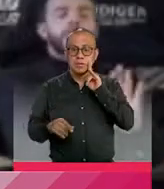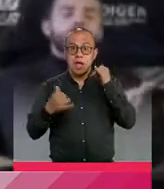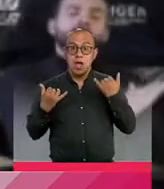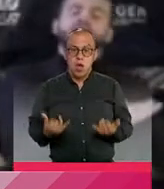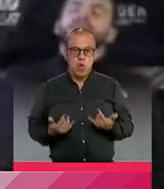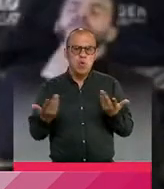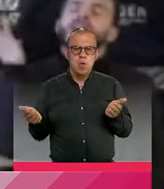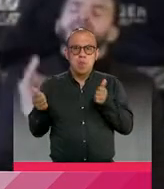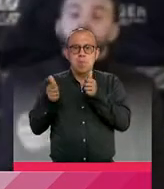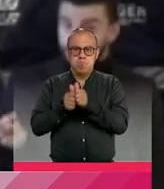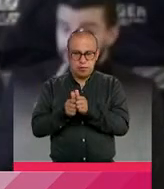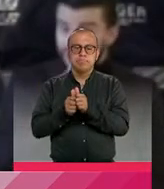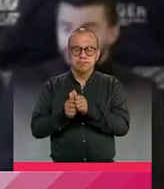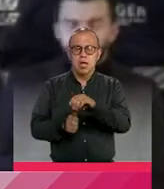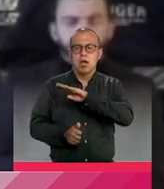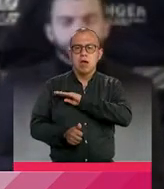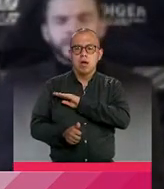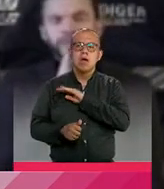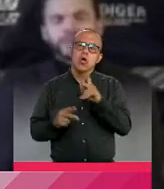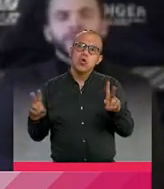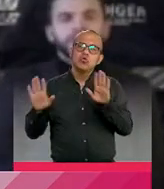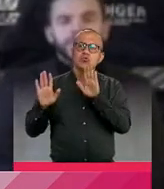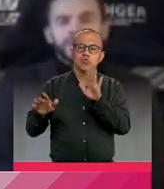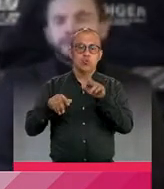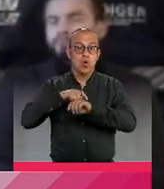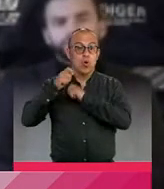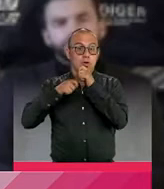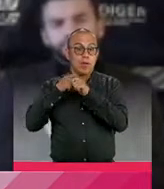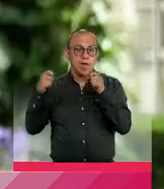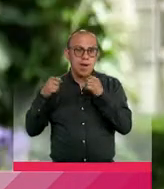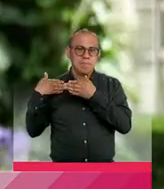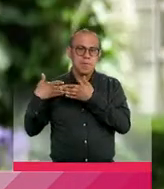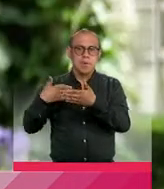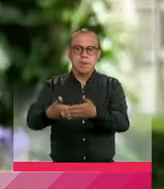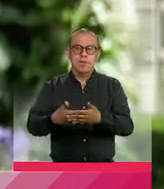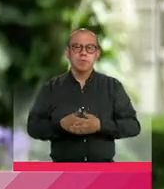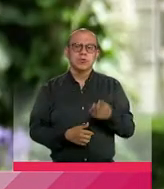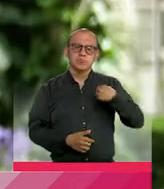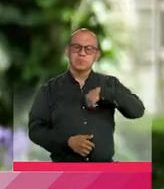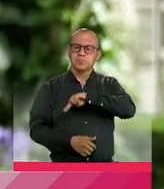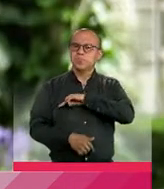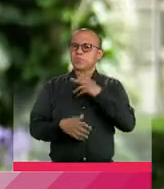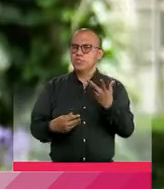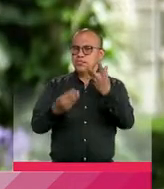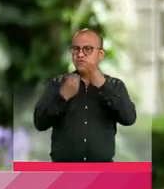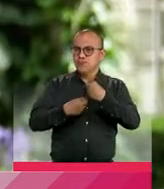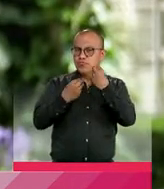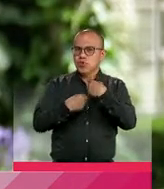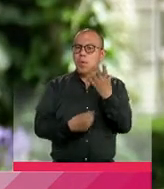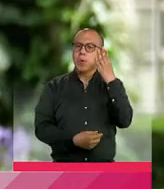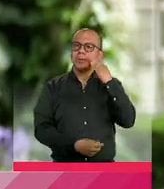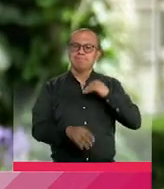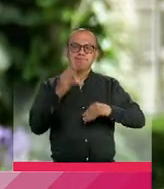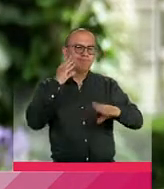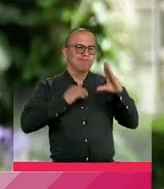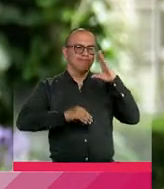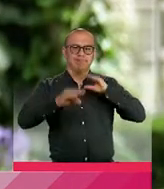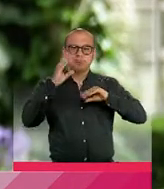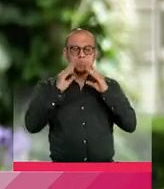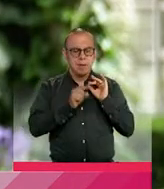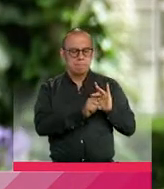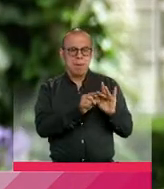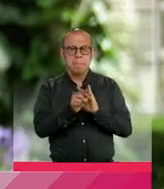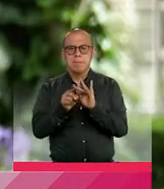Actualmente acompaña a la alcaldesa Claudia López en todos sus eventos. Nosotros nos formamos empíricamente con la